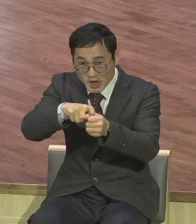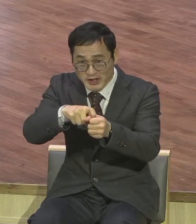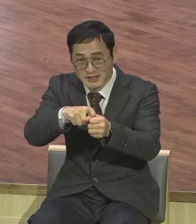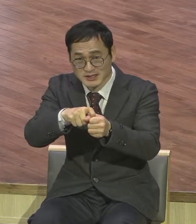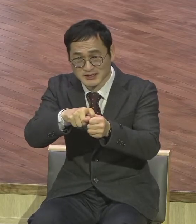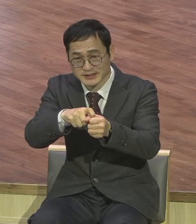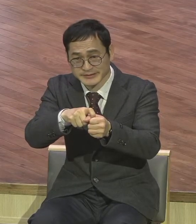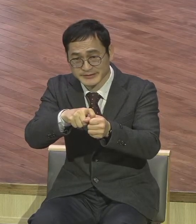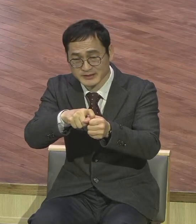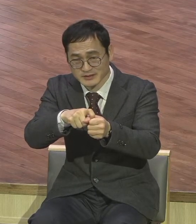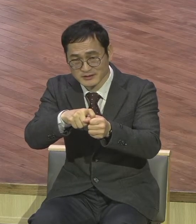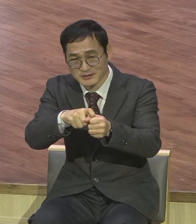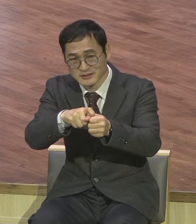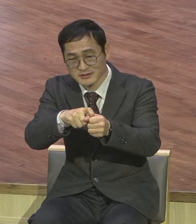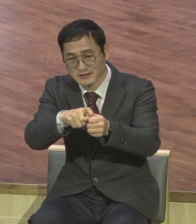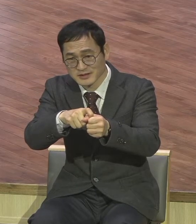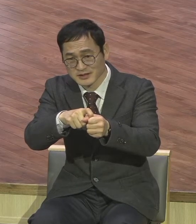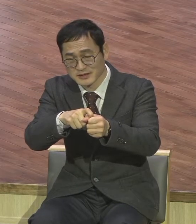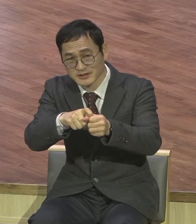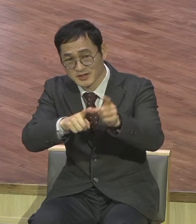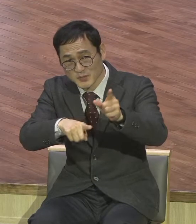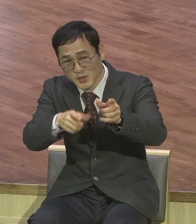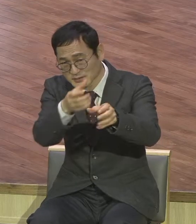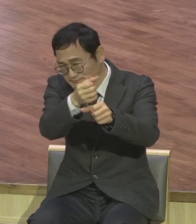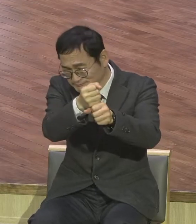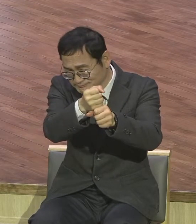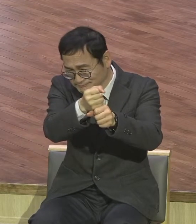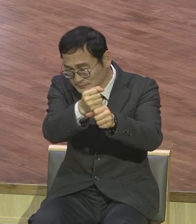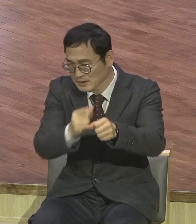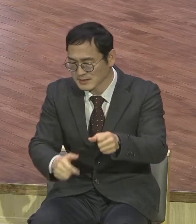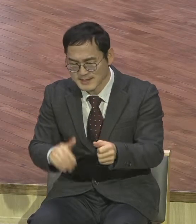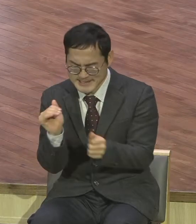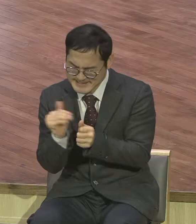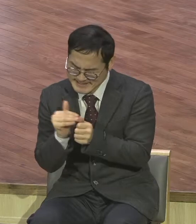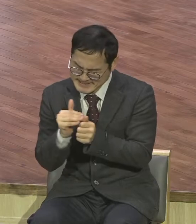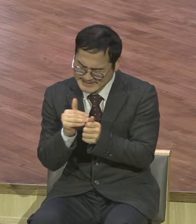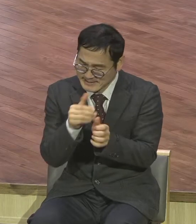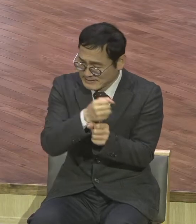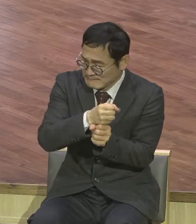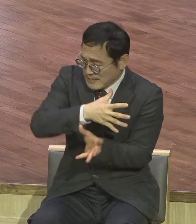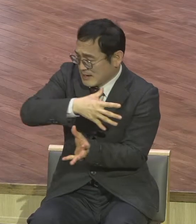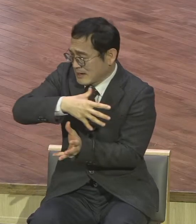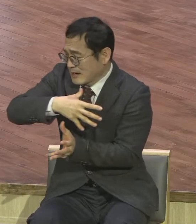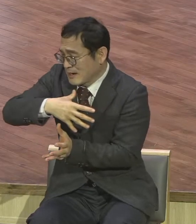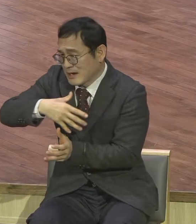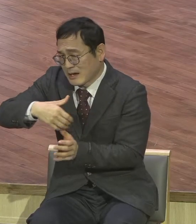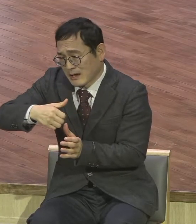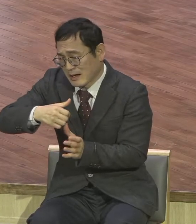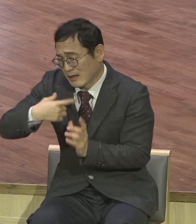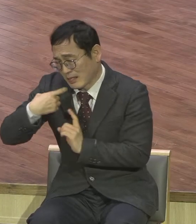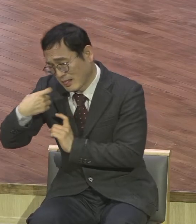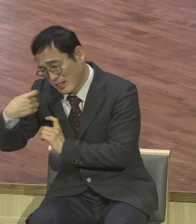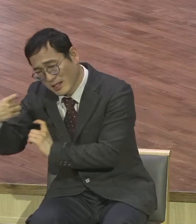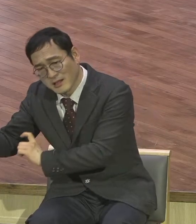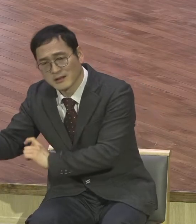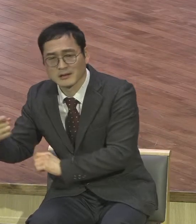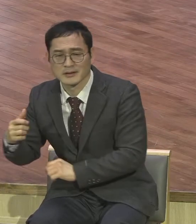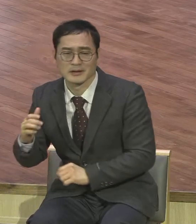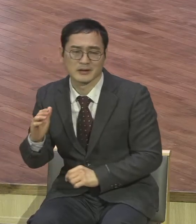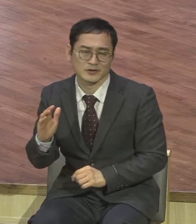속입니다 겸허한 방법으로 그래서 중요한 것이요 여러분 말씀 위에